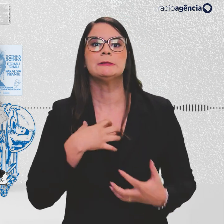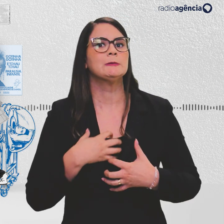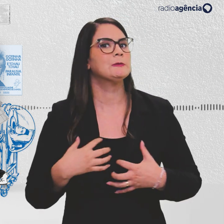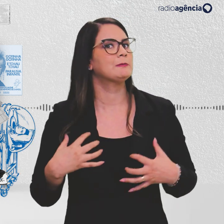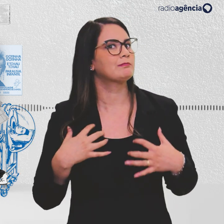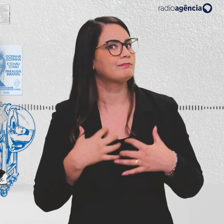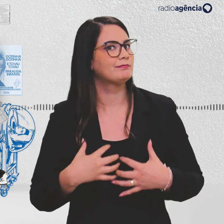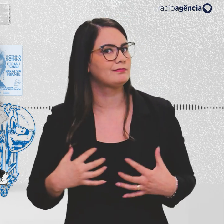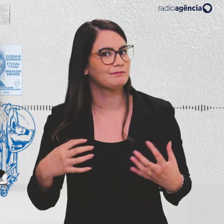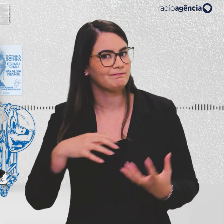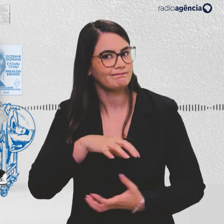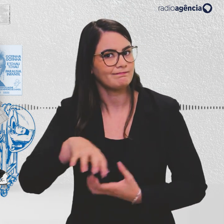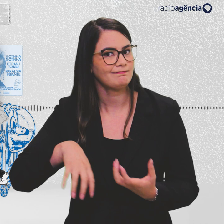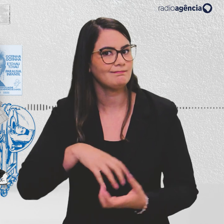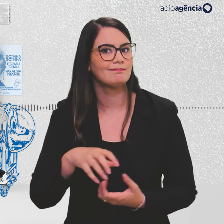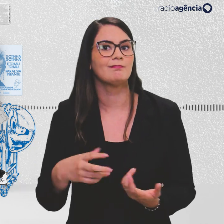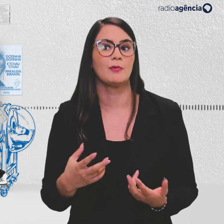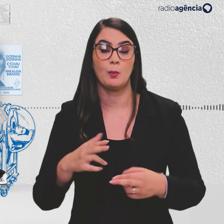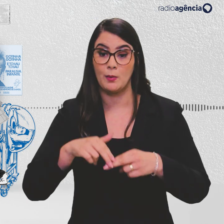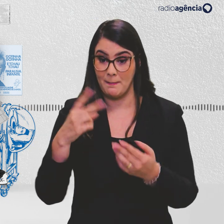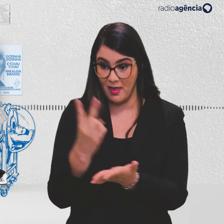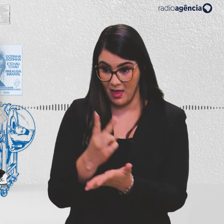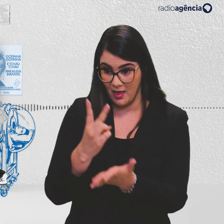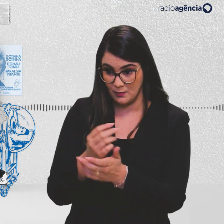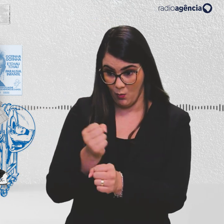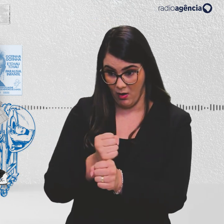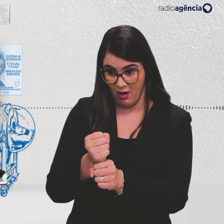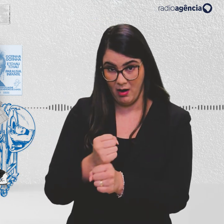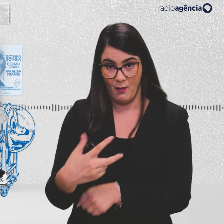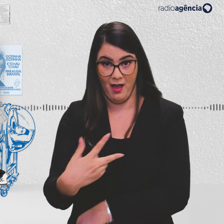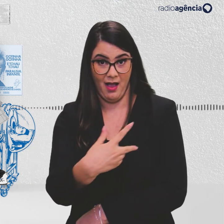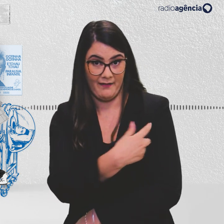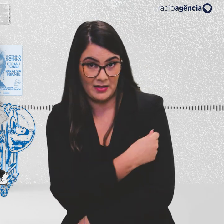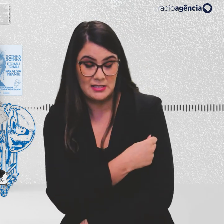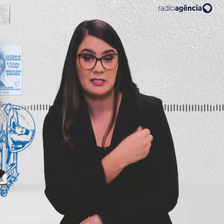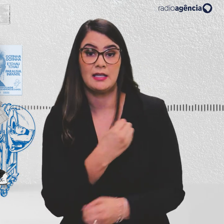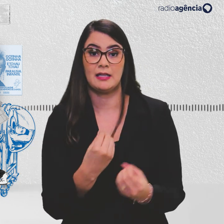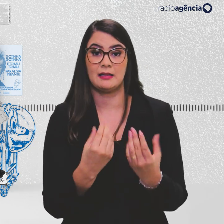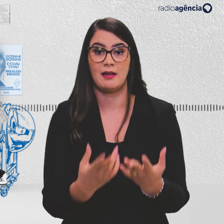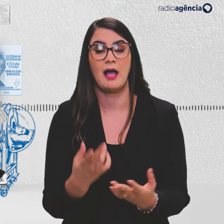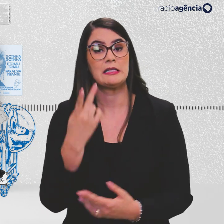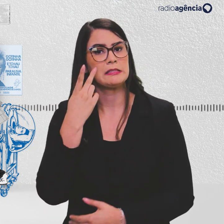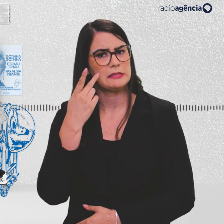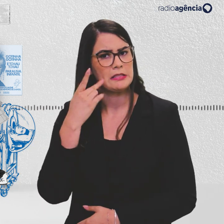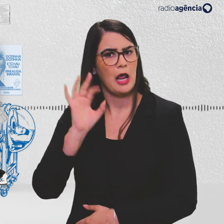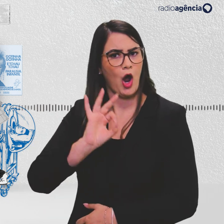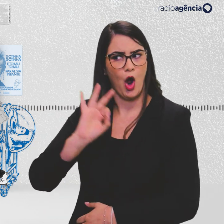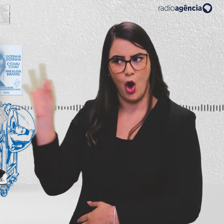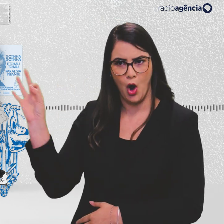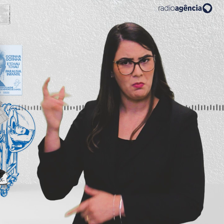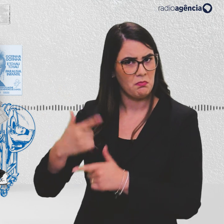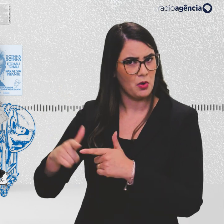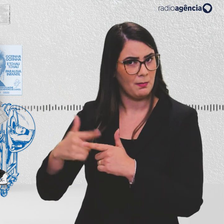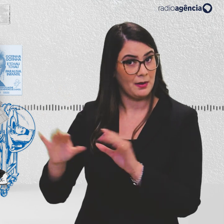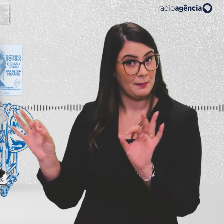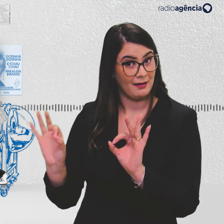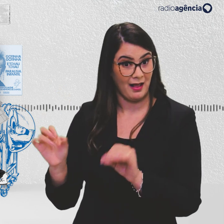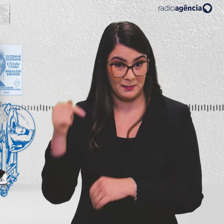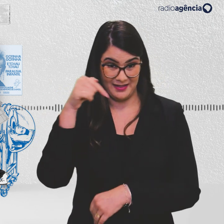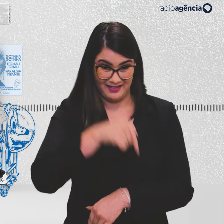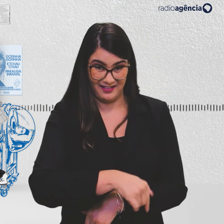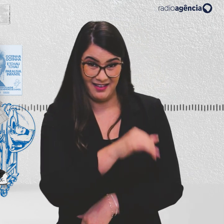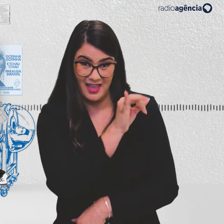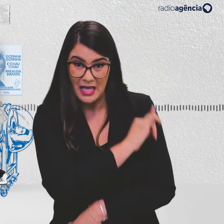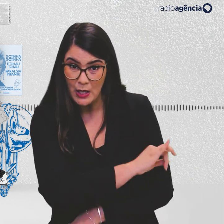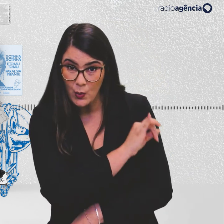amálgama, tanto é que no mesmo ano a vacina é aplicada no Ceará com sucesso sem problema algum. Mas aqui no